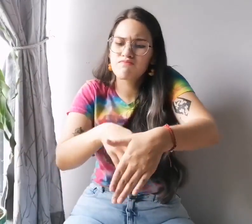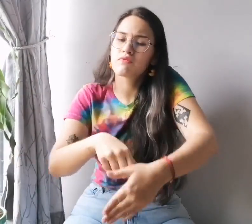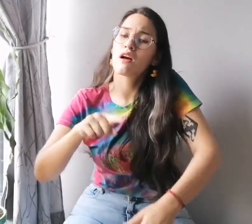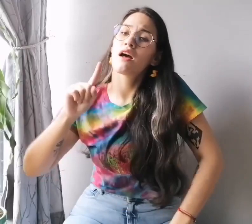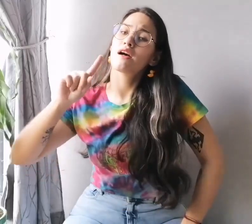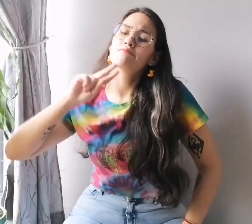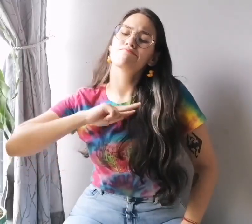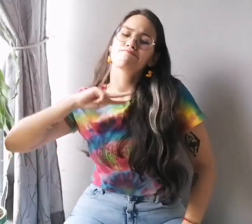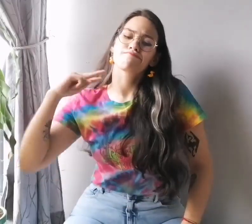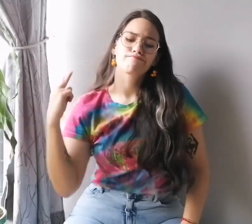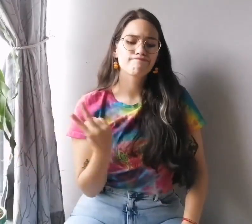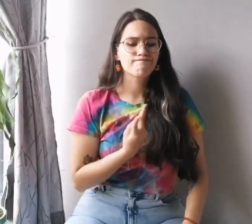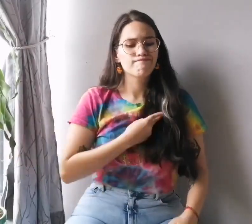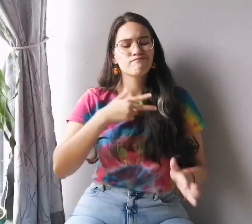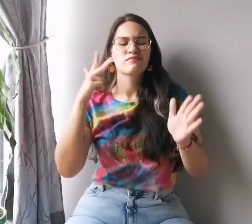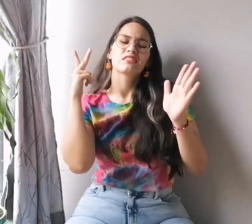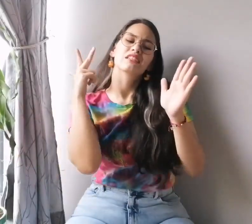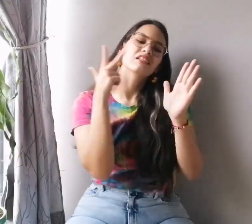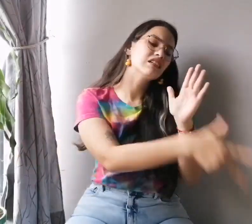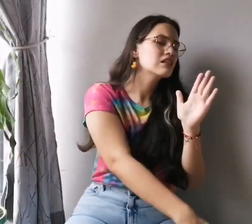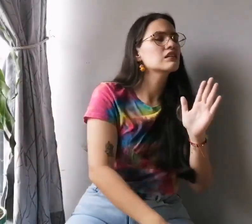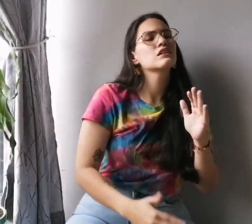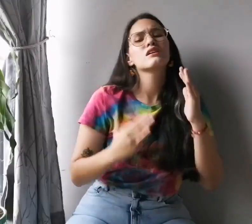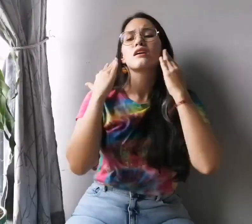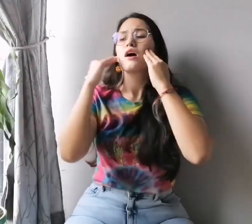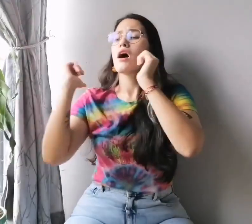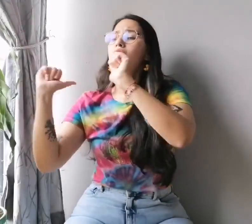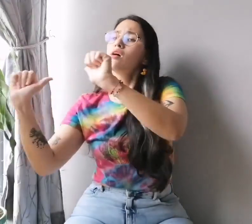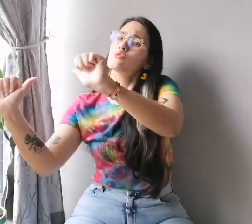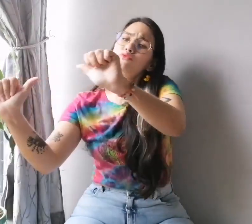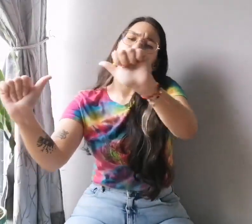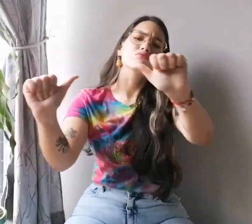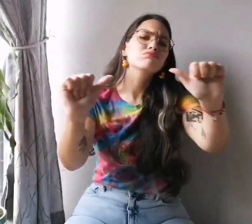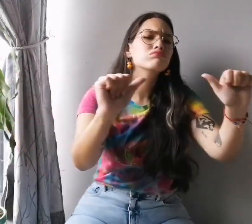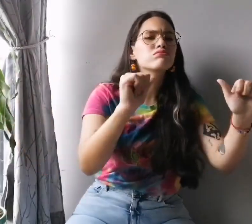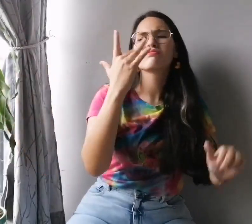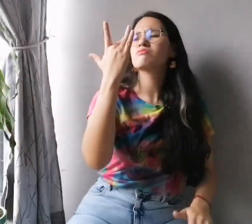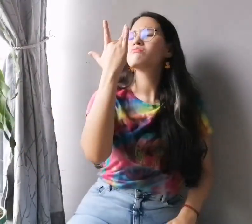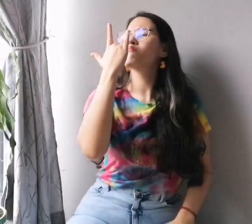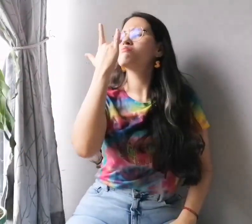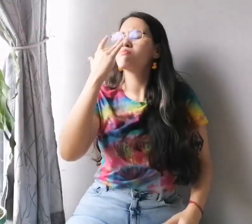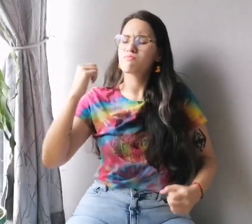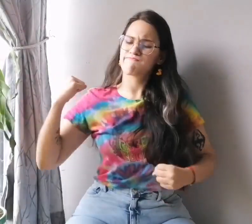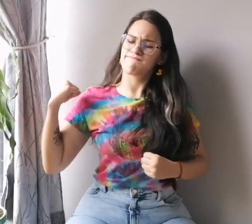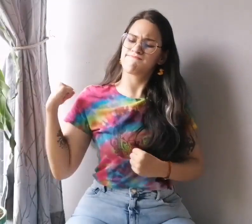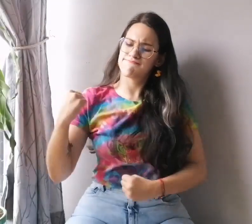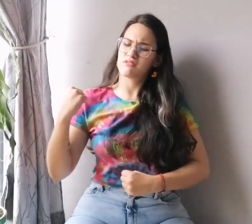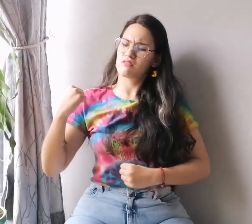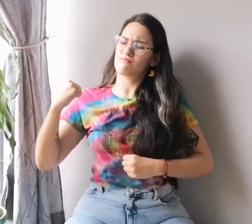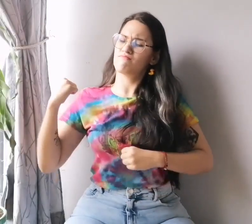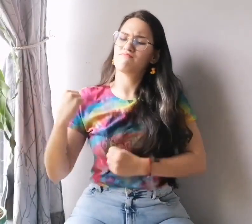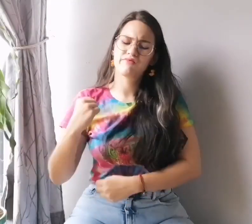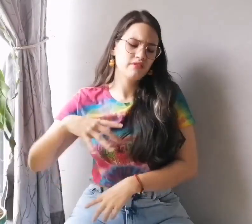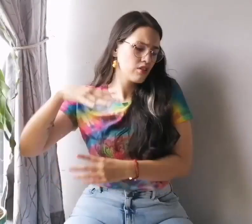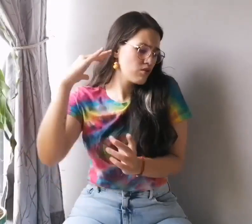en Colombia Por las chicas trans que han sido asesinadas Las mujeres negras luchando en allá